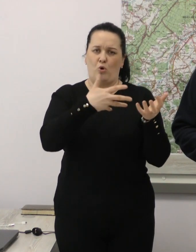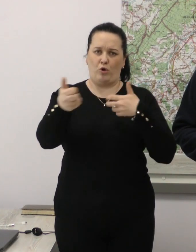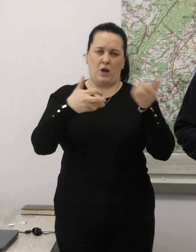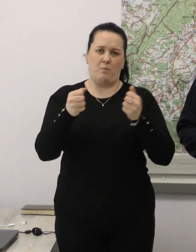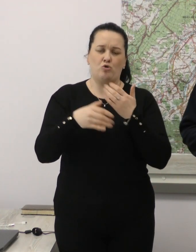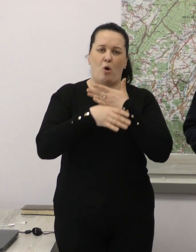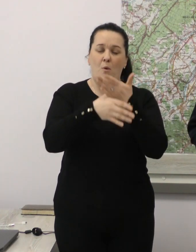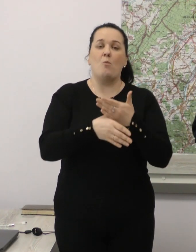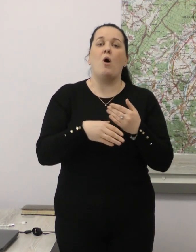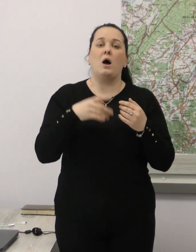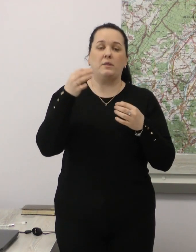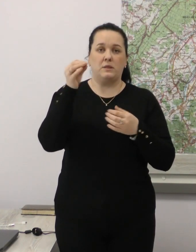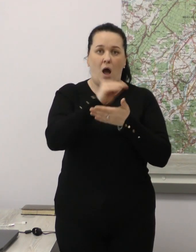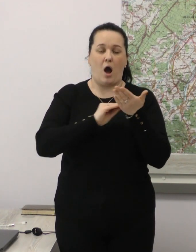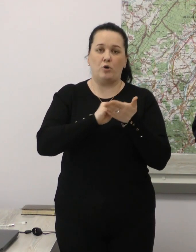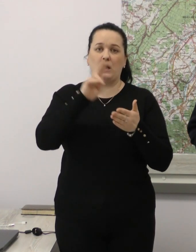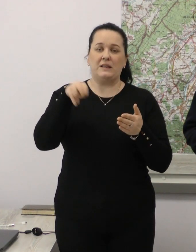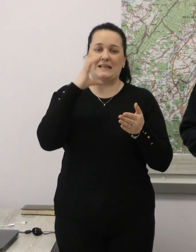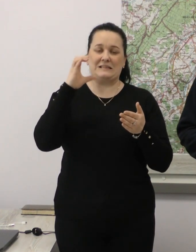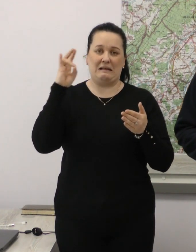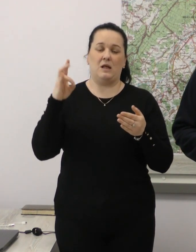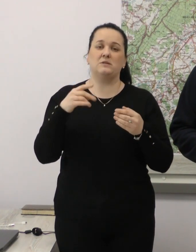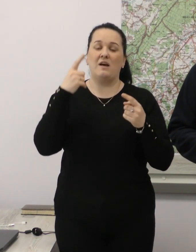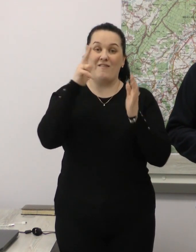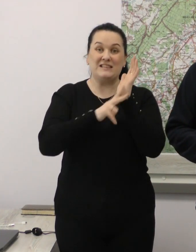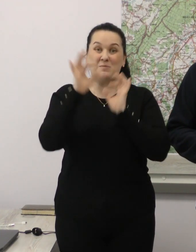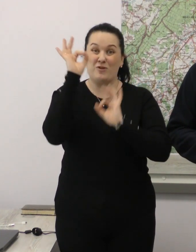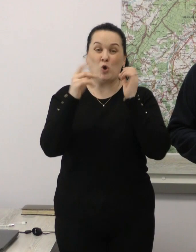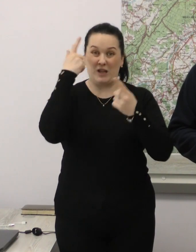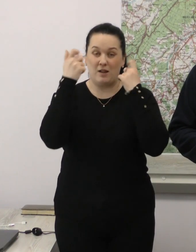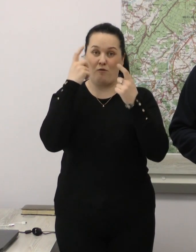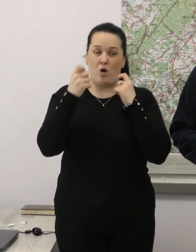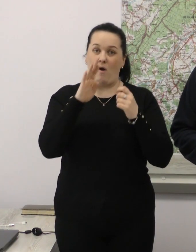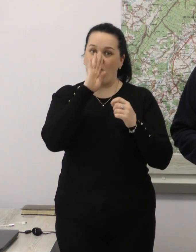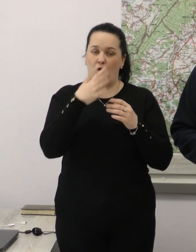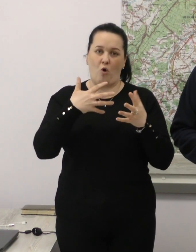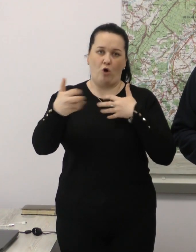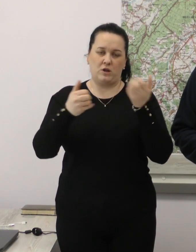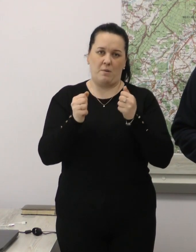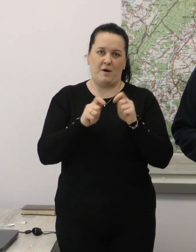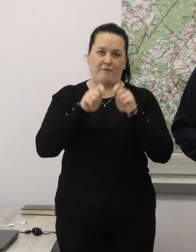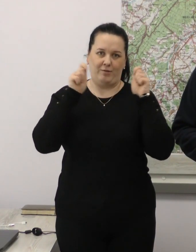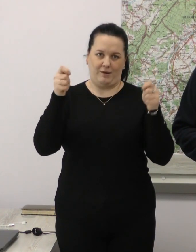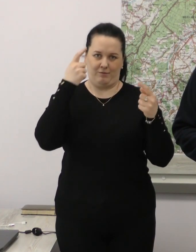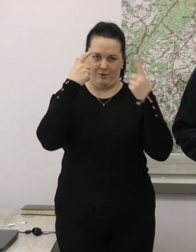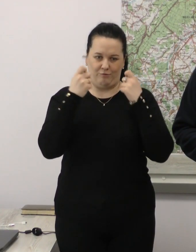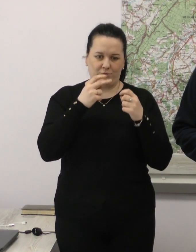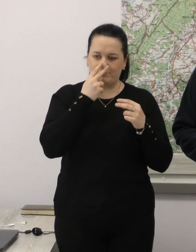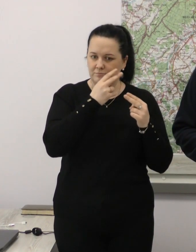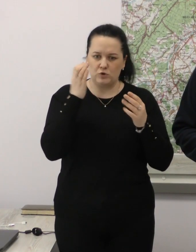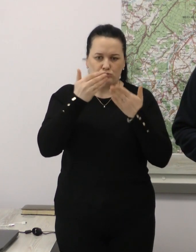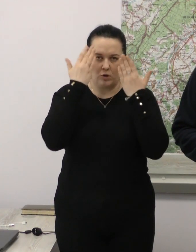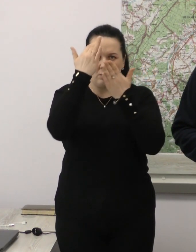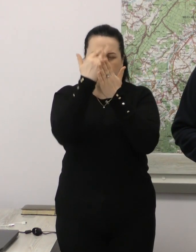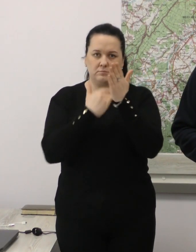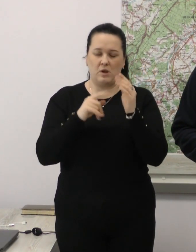Нагадую, за інформацією ДСНС 80% інформації для наведення ворога отримує з відкритих джерел. Тож ніякому разі не